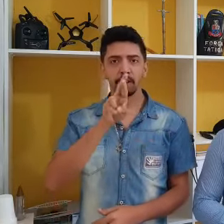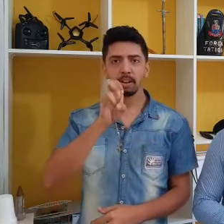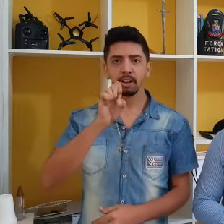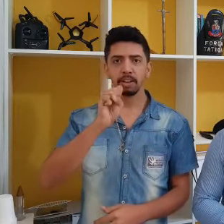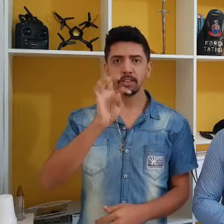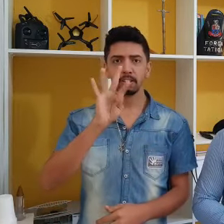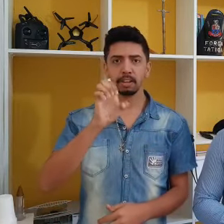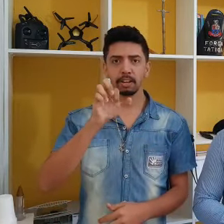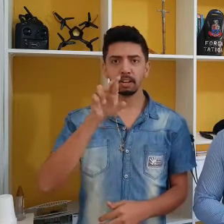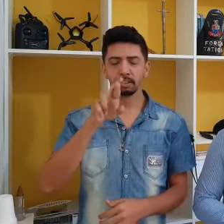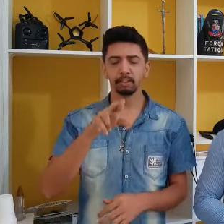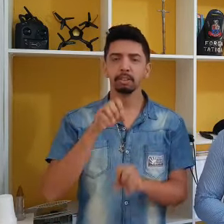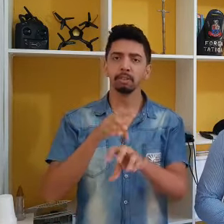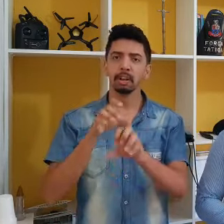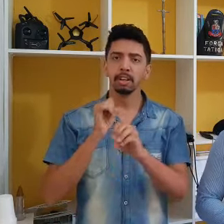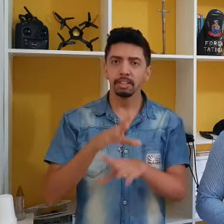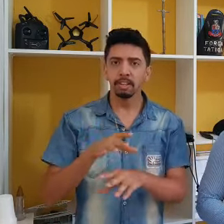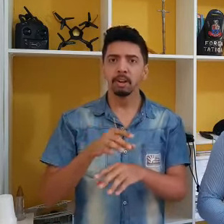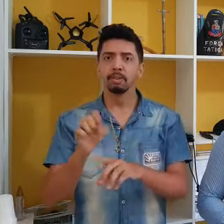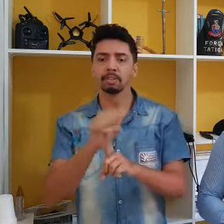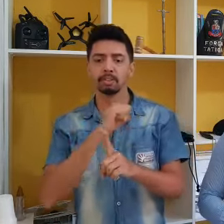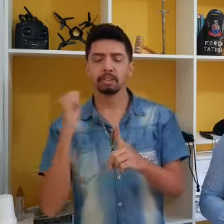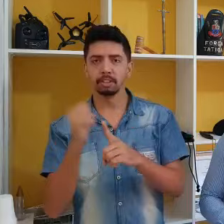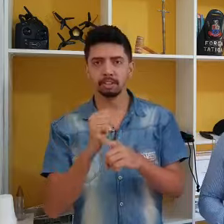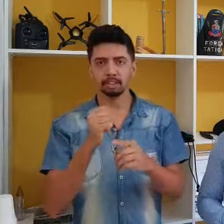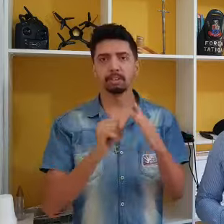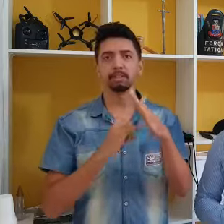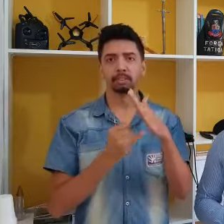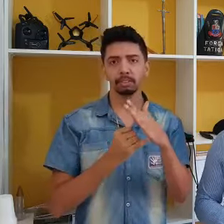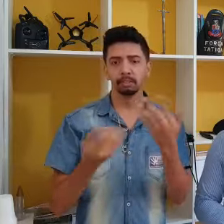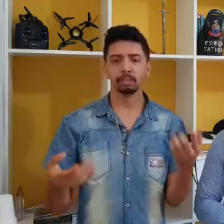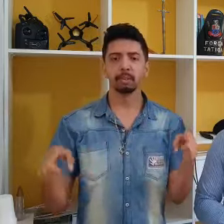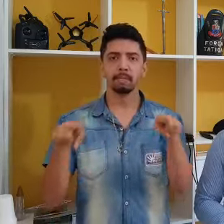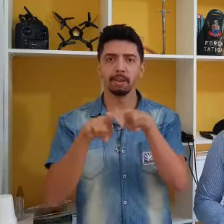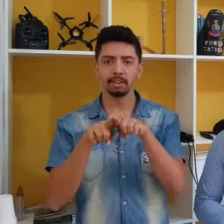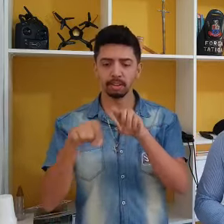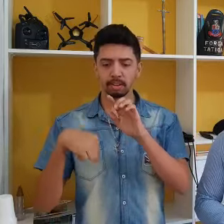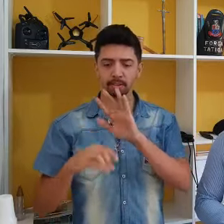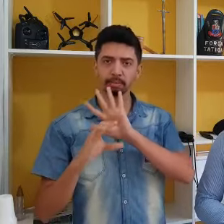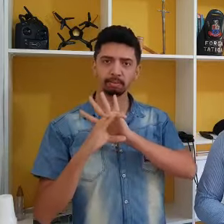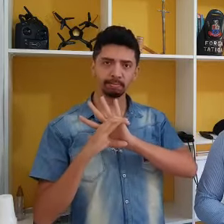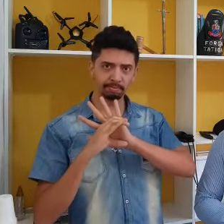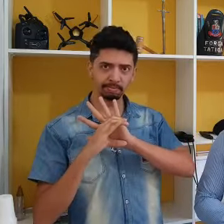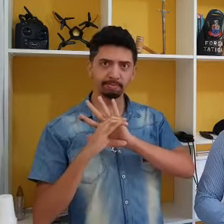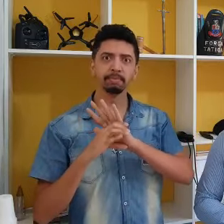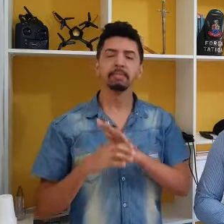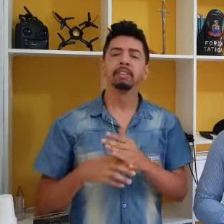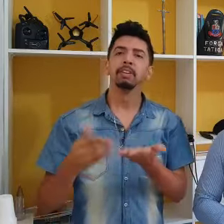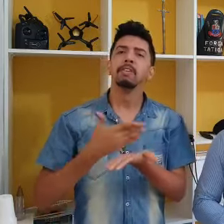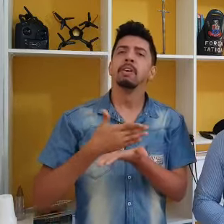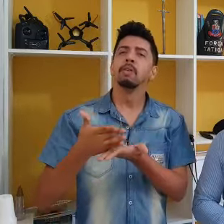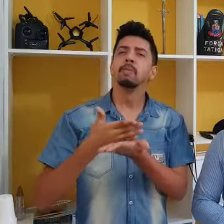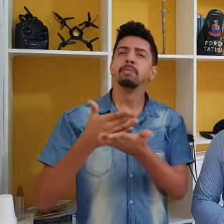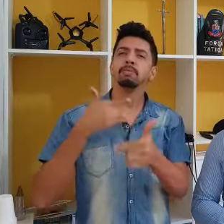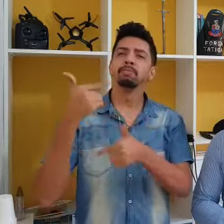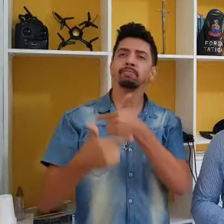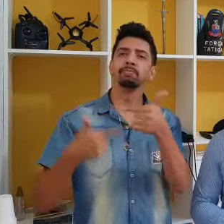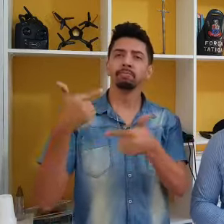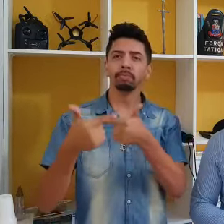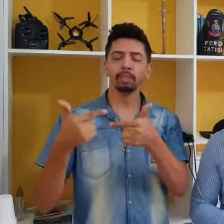e Socialização, em parceria com o Instituto Mãos que Cantam, iniciaremos um trabalho por toda a cidade de